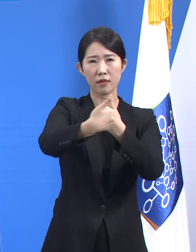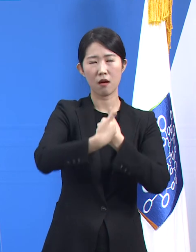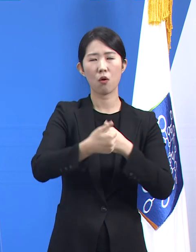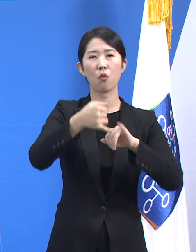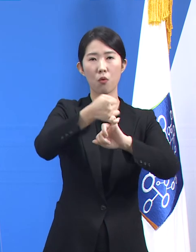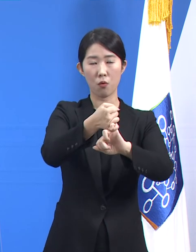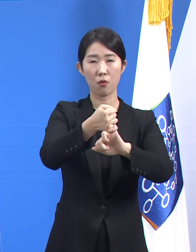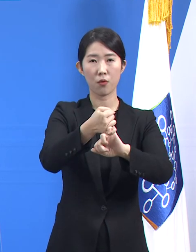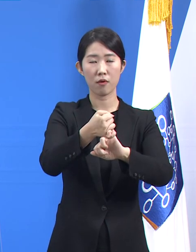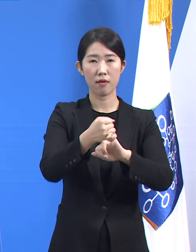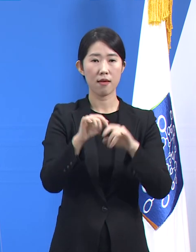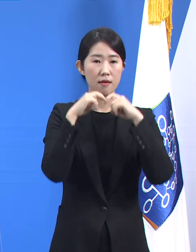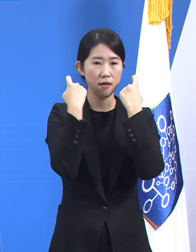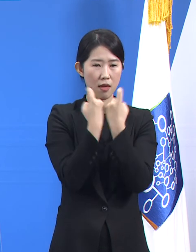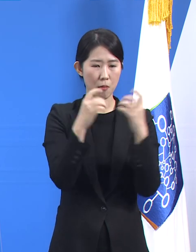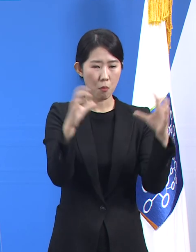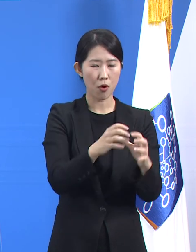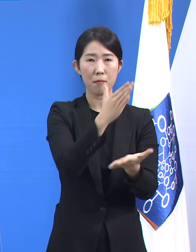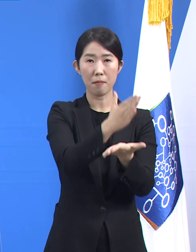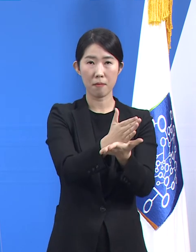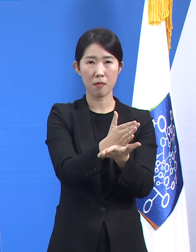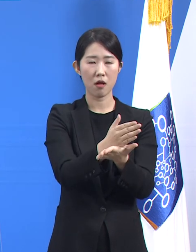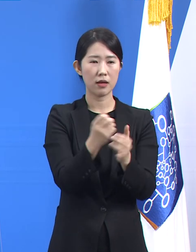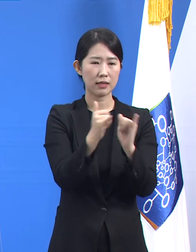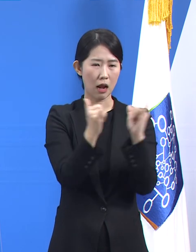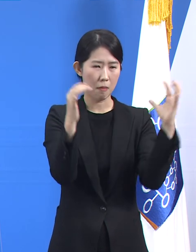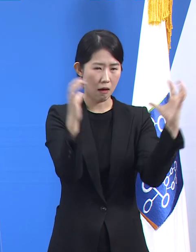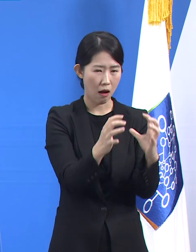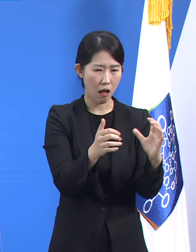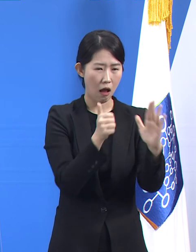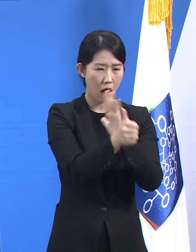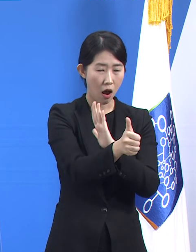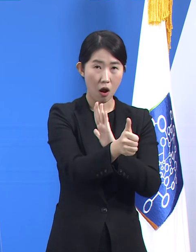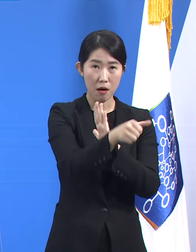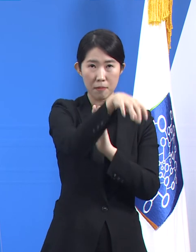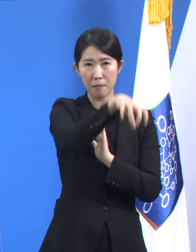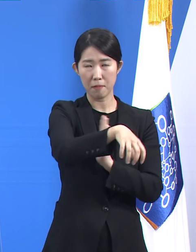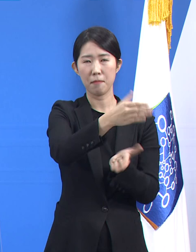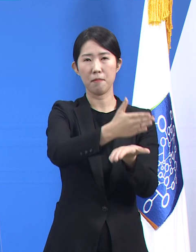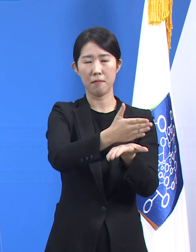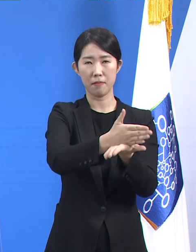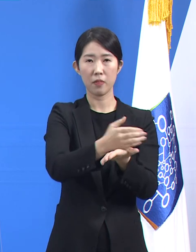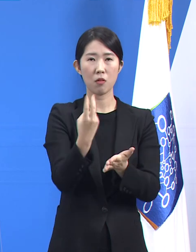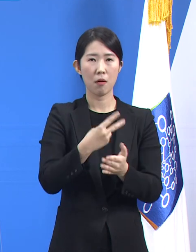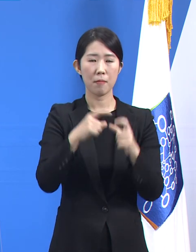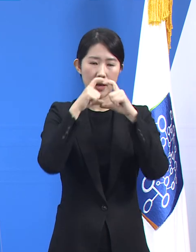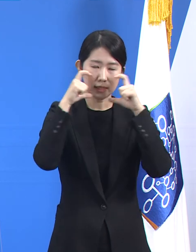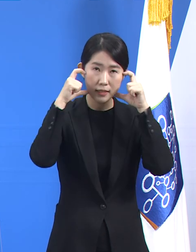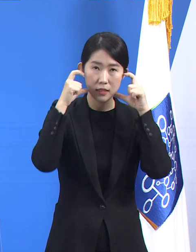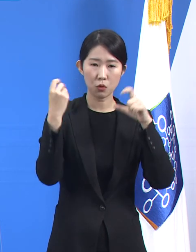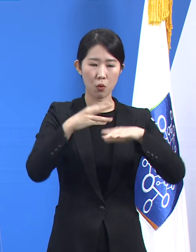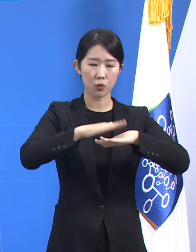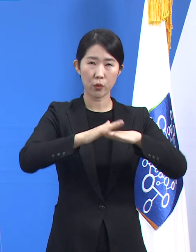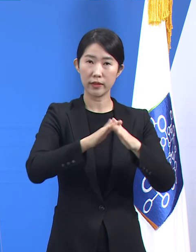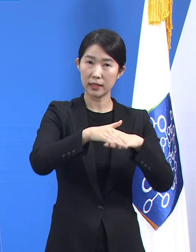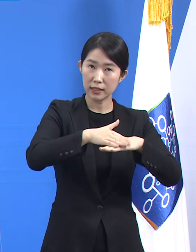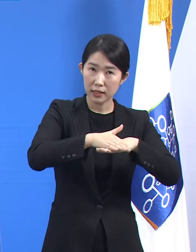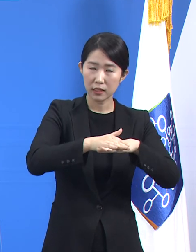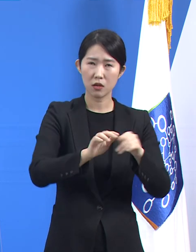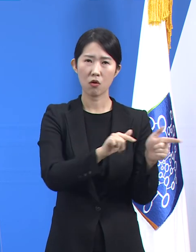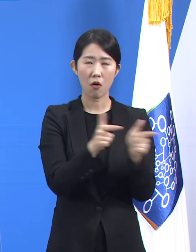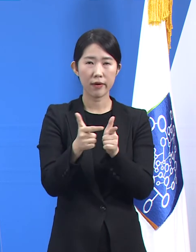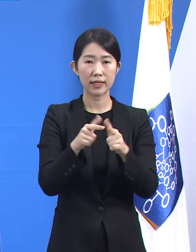다중이용시설 방문은 자제하며 마스크 착용과 손 씻기 등 개인의식 준수 같은 일상 방역